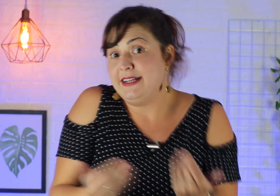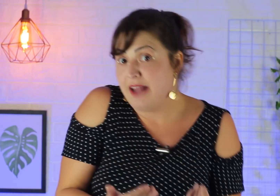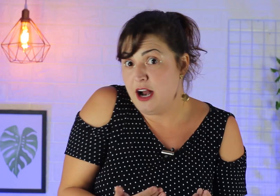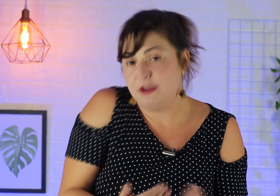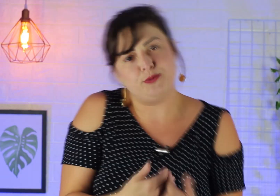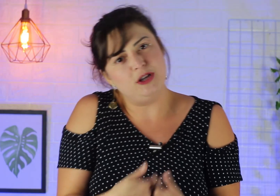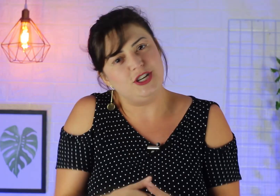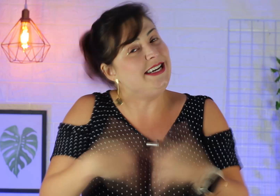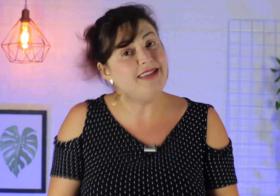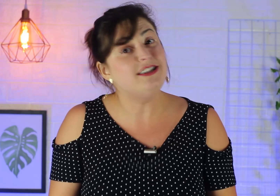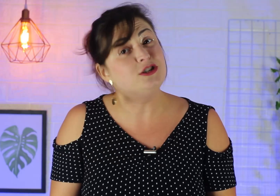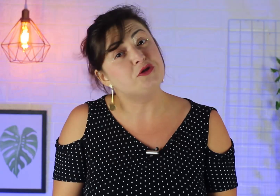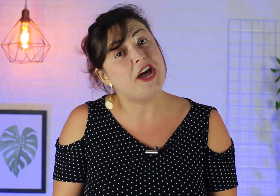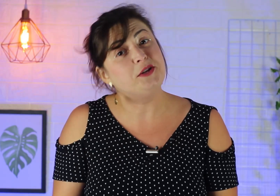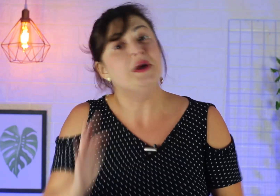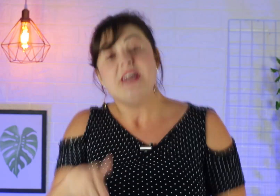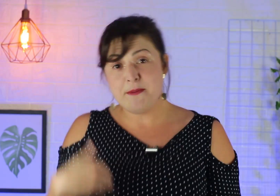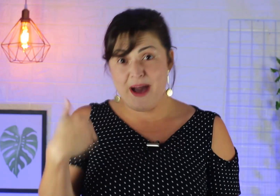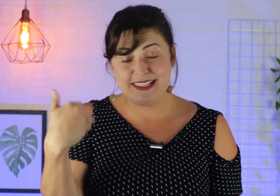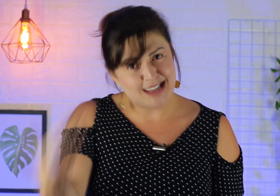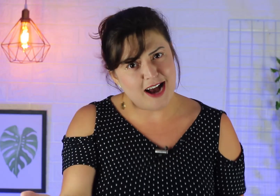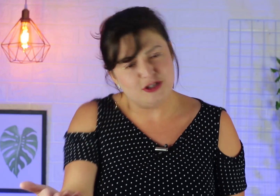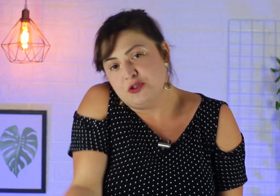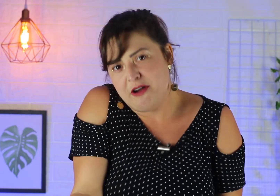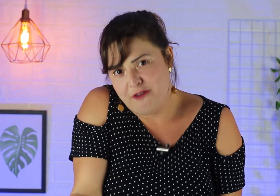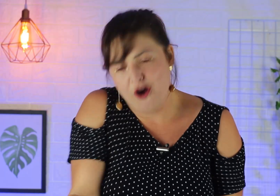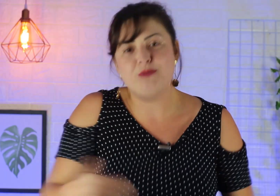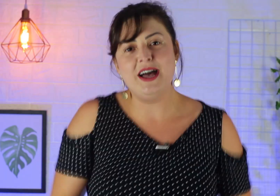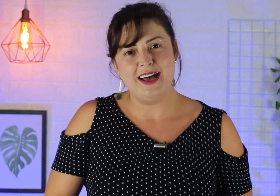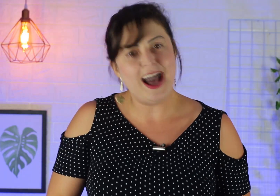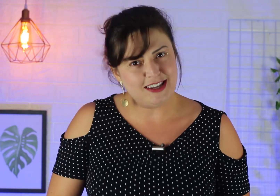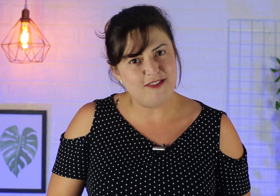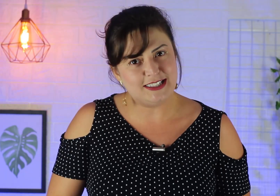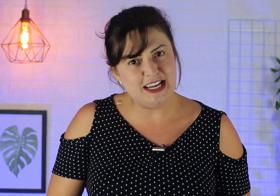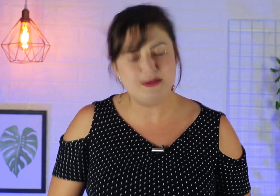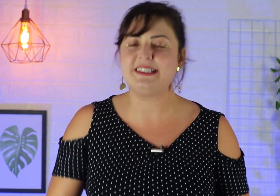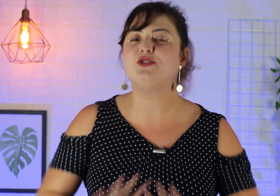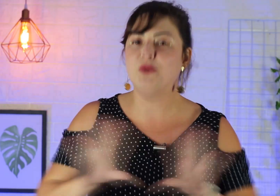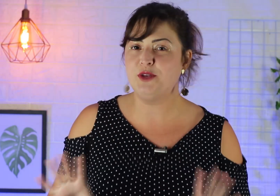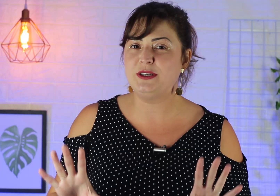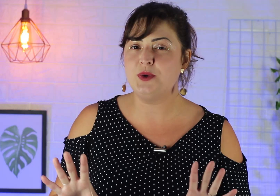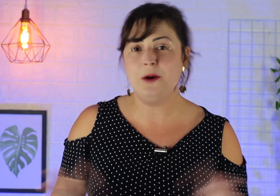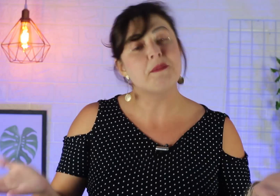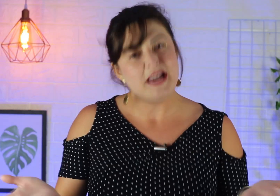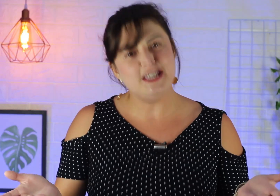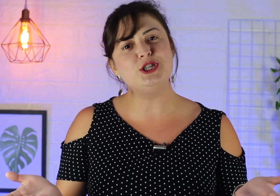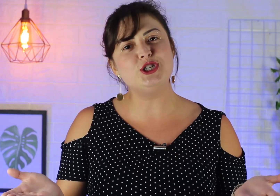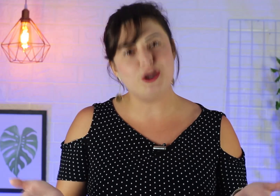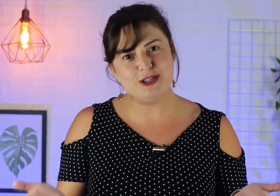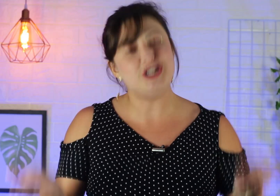intérprete pode entender de um jeito e passar de uma forma através da Libras. Isso é muito pessoal e a gente chama de